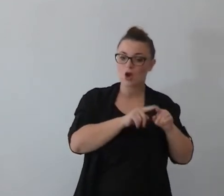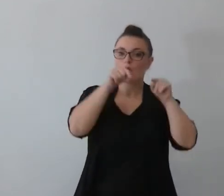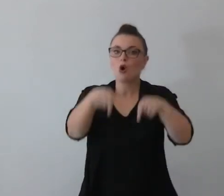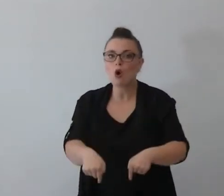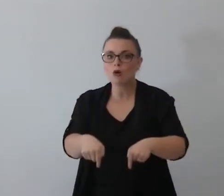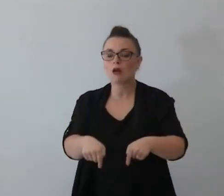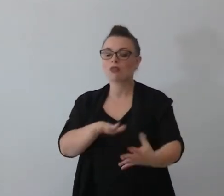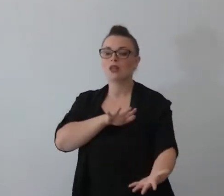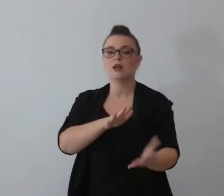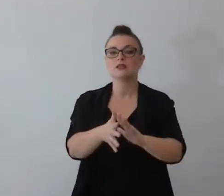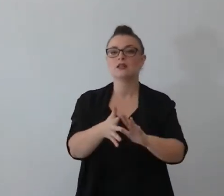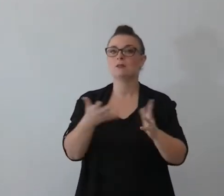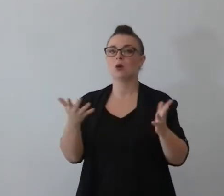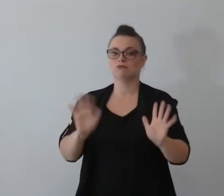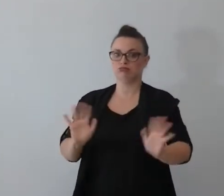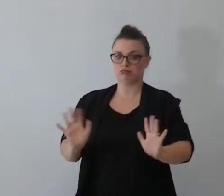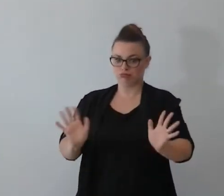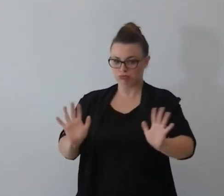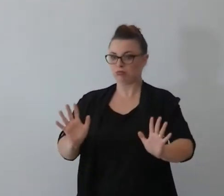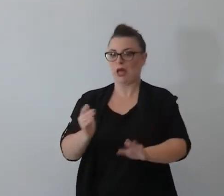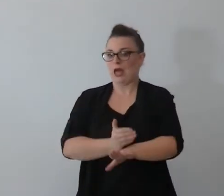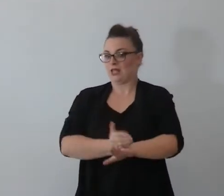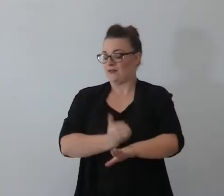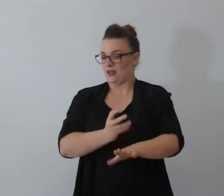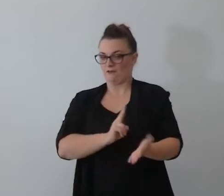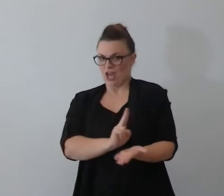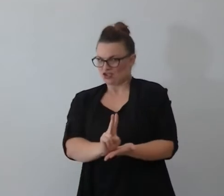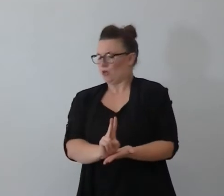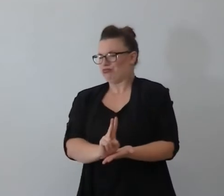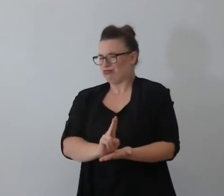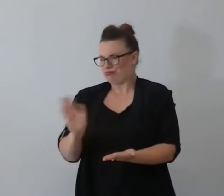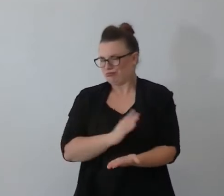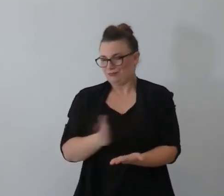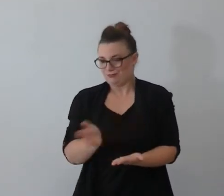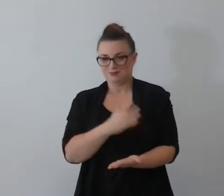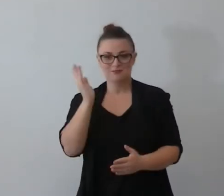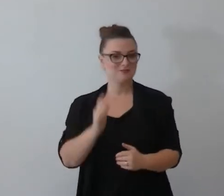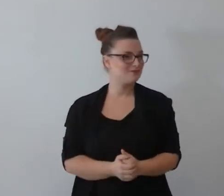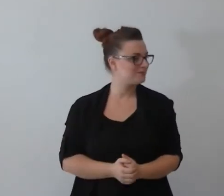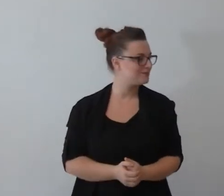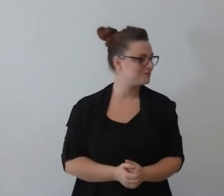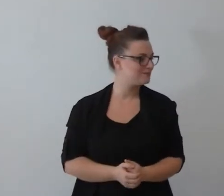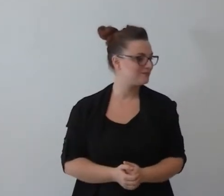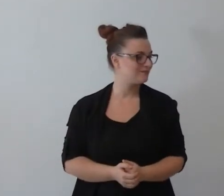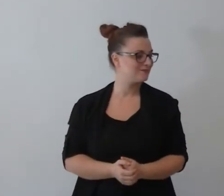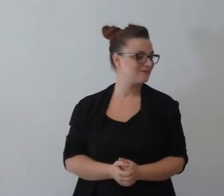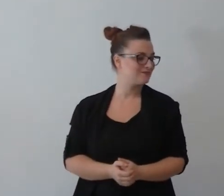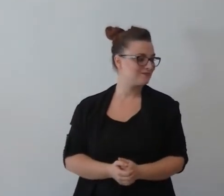le persone, giovani se ne disparano prima possibile come fosse una cosa ingombrante